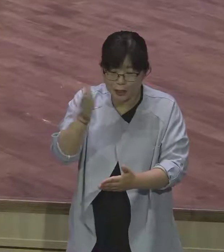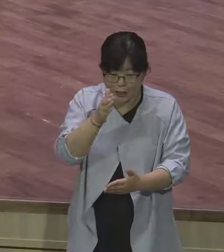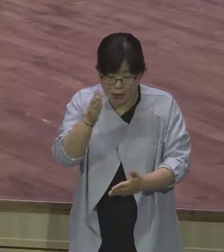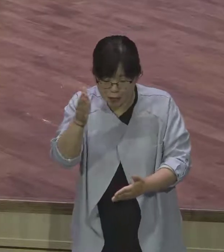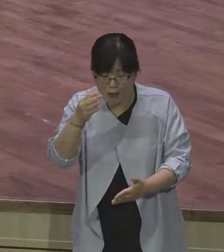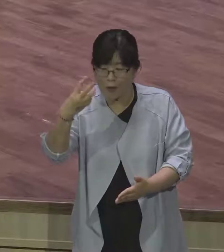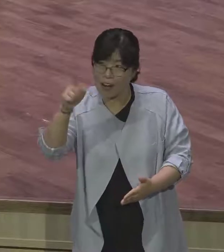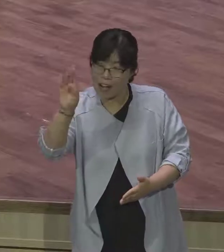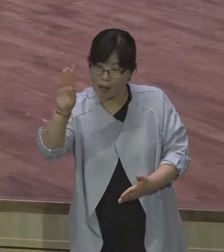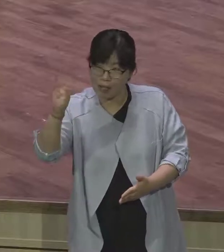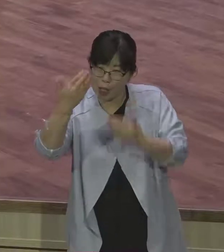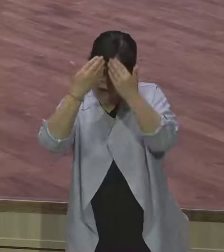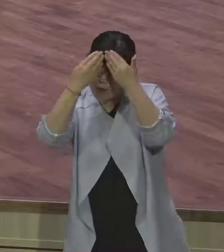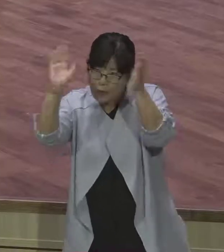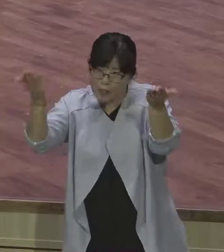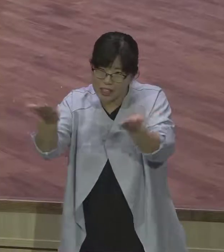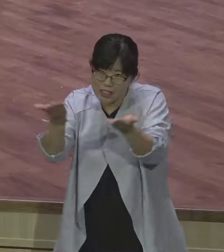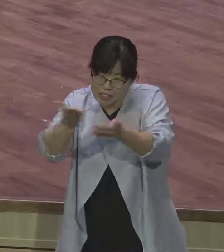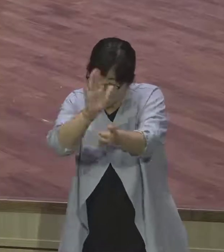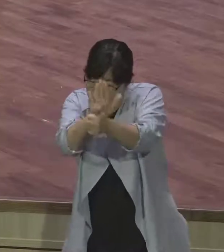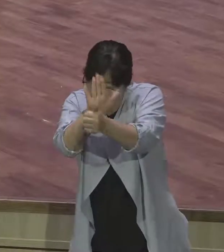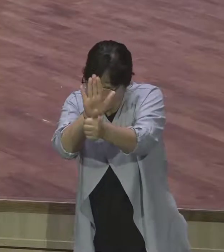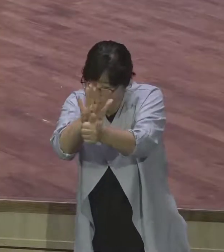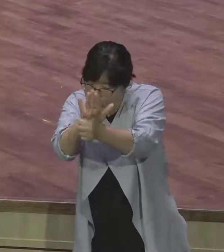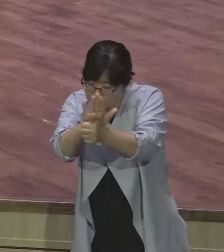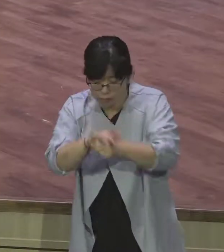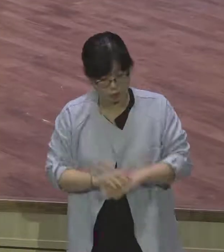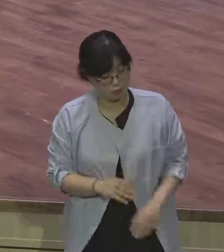라반이 너무 성실하기를 열심히 잘하니까